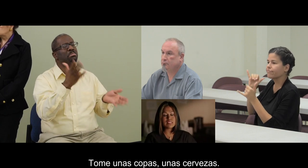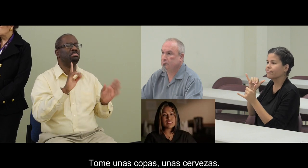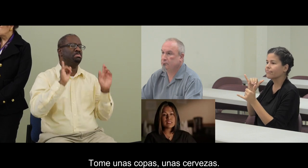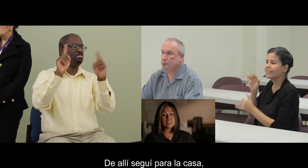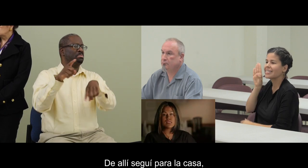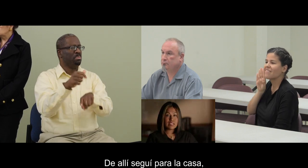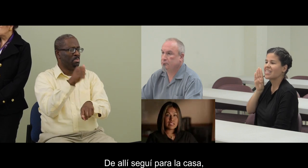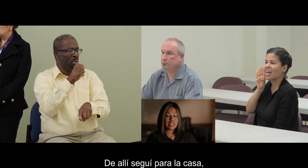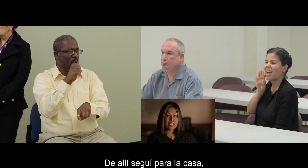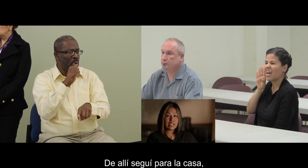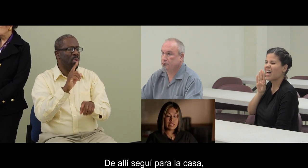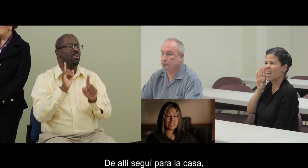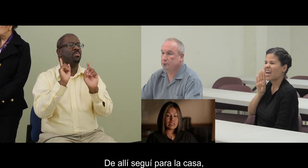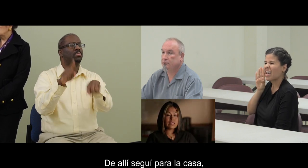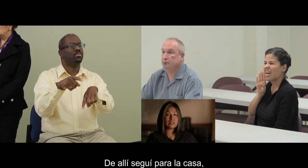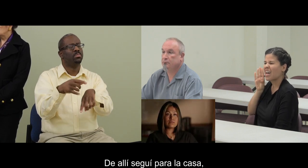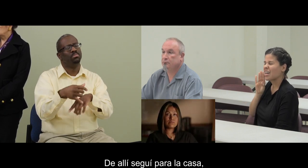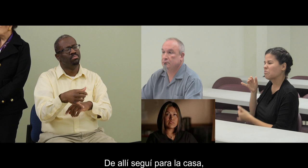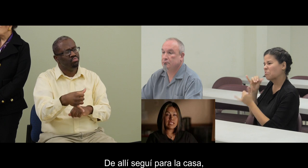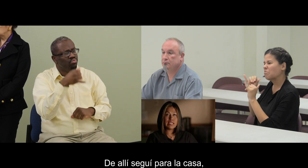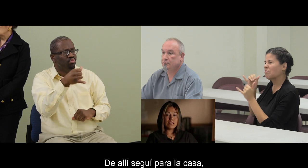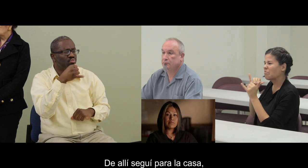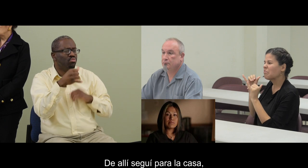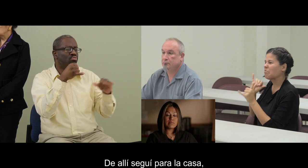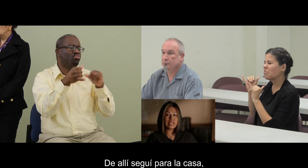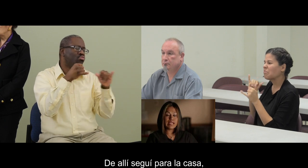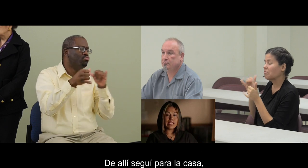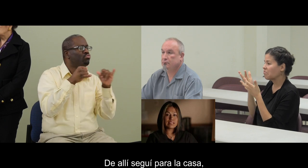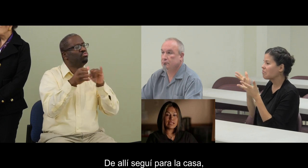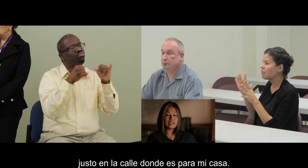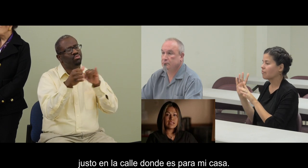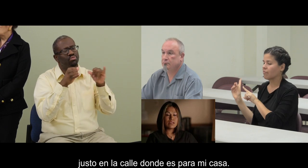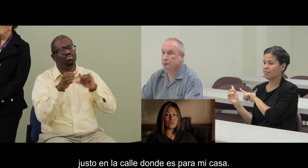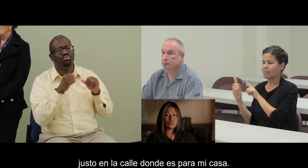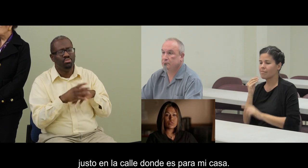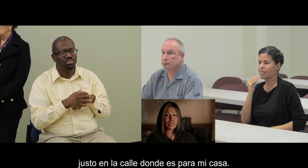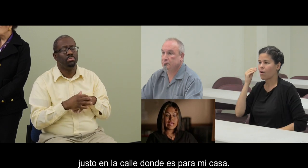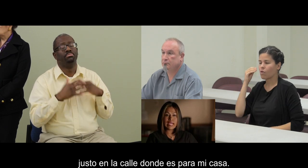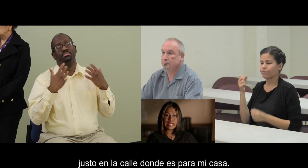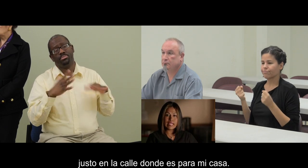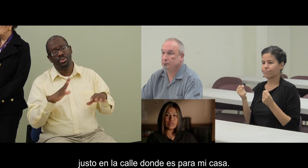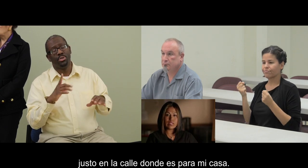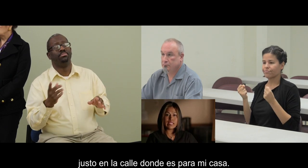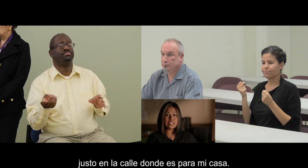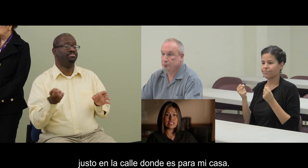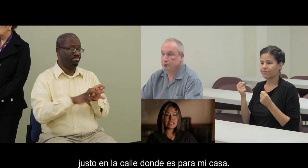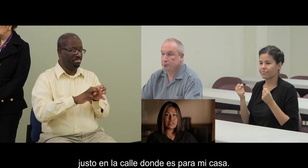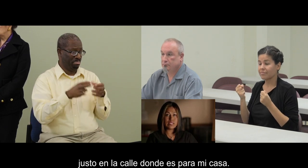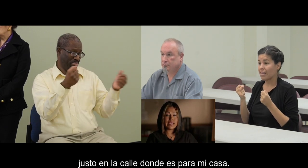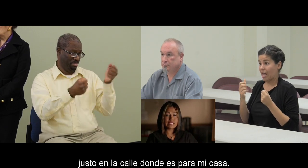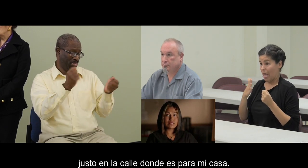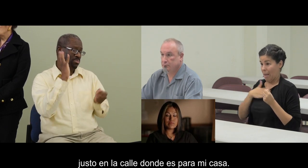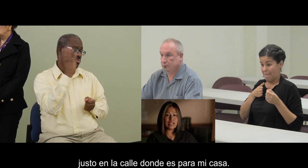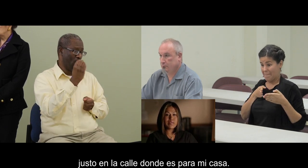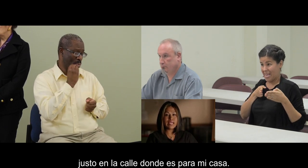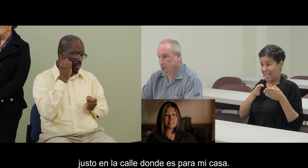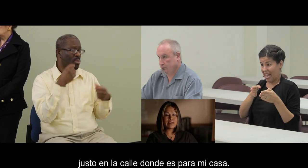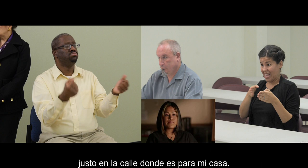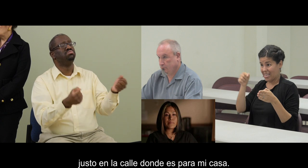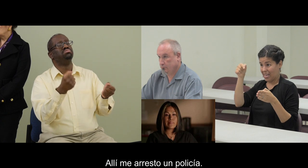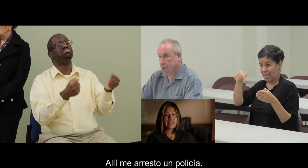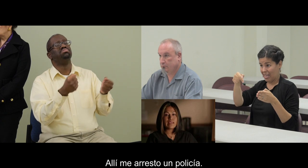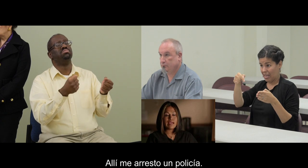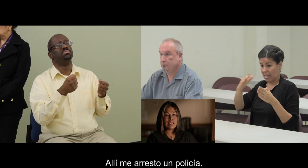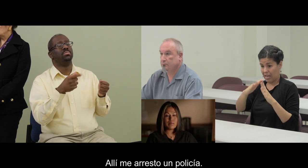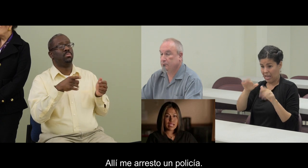cervezas. De ahí seguí para la casa, justo en la calle donde es para mi